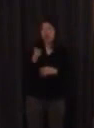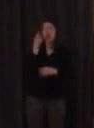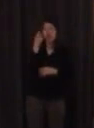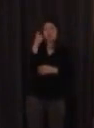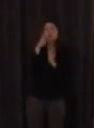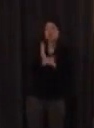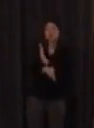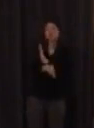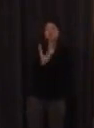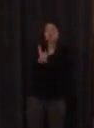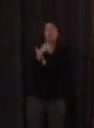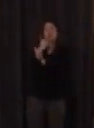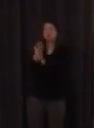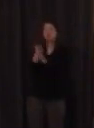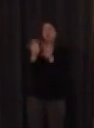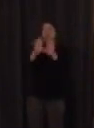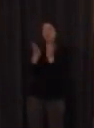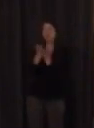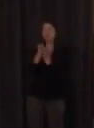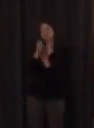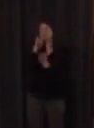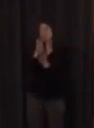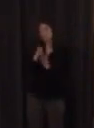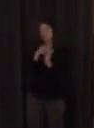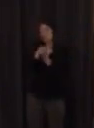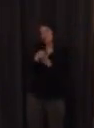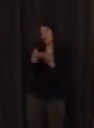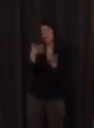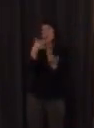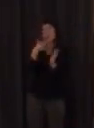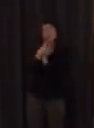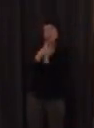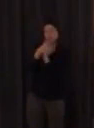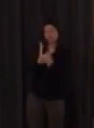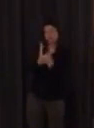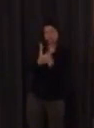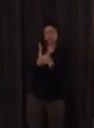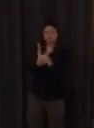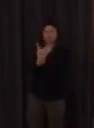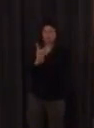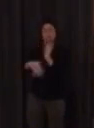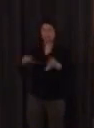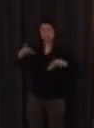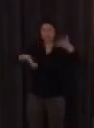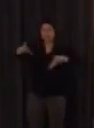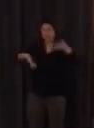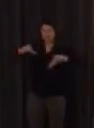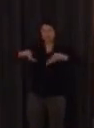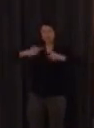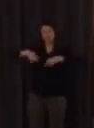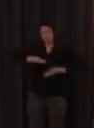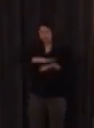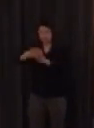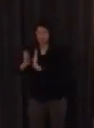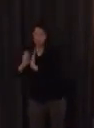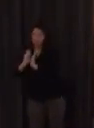explicarte la segunda guerra mundial tiene los puntos los ítems adquiridos y te lo puede signar pero a la hora de escribirlo